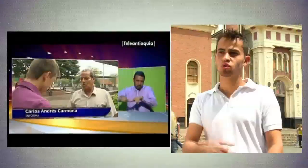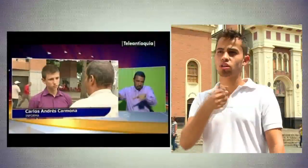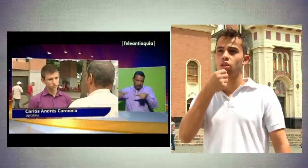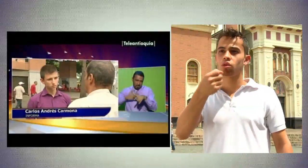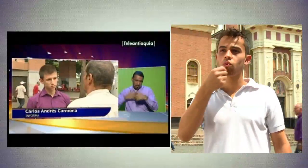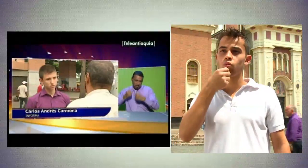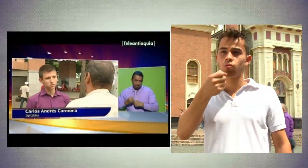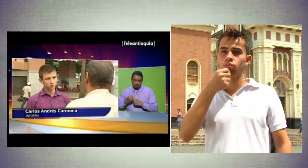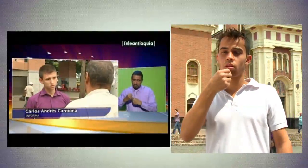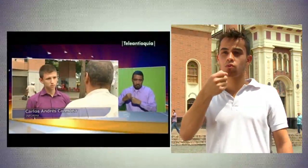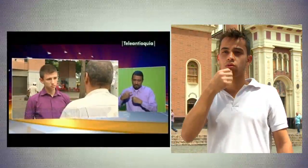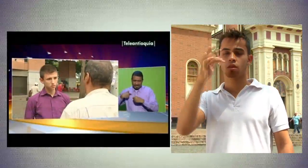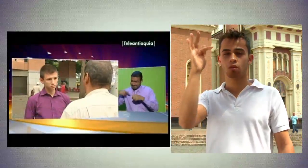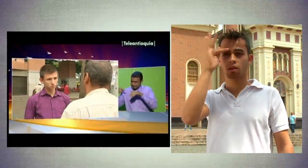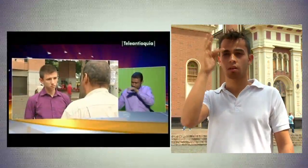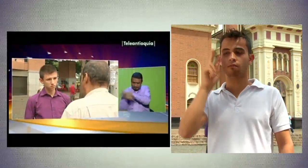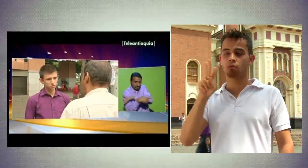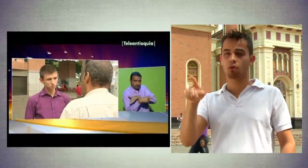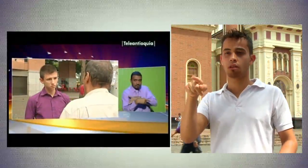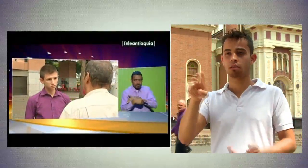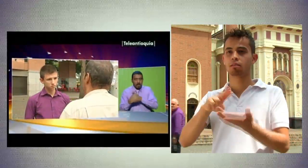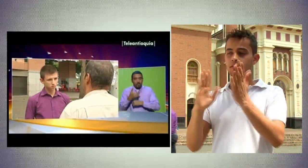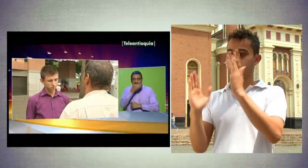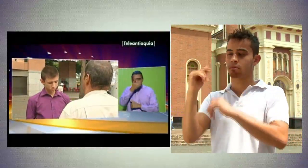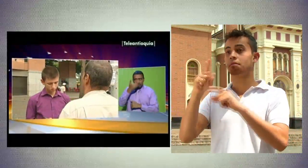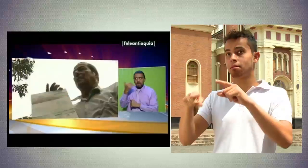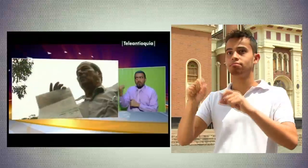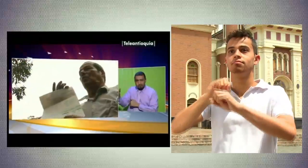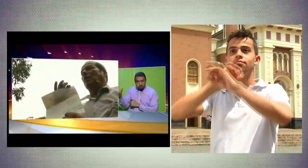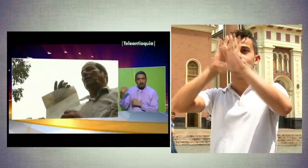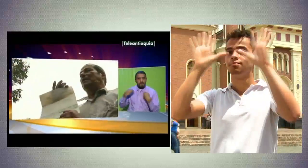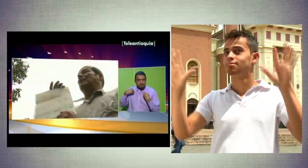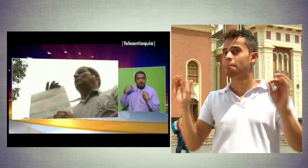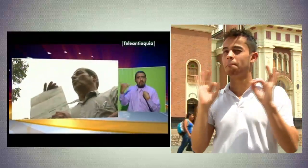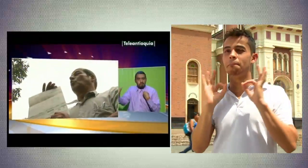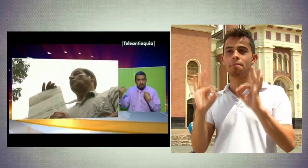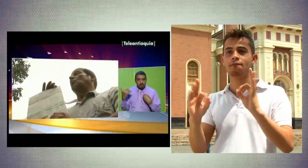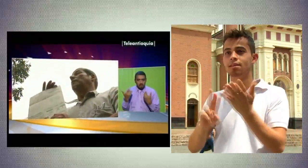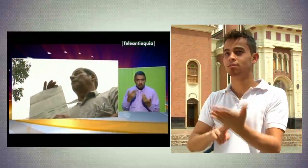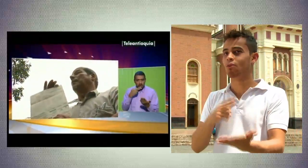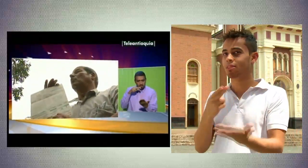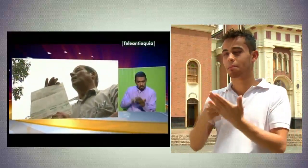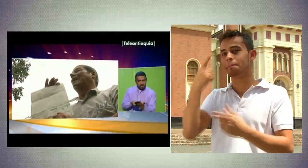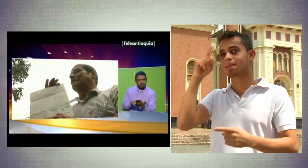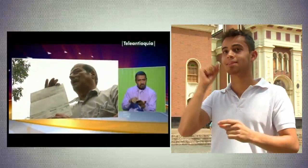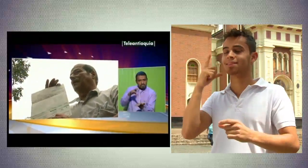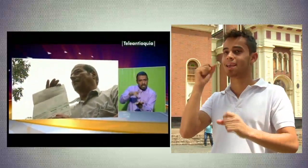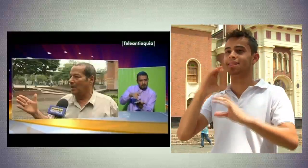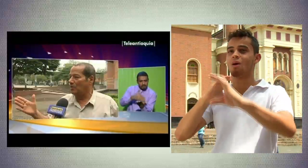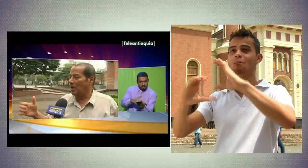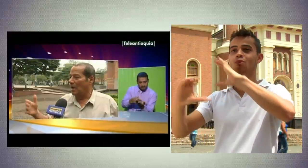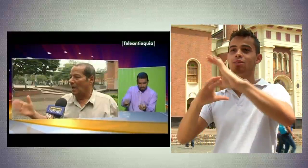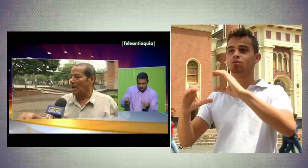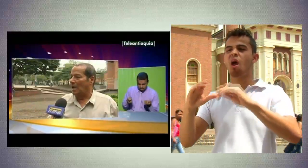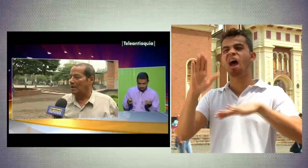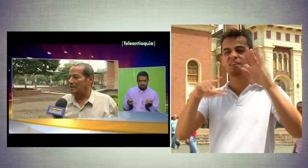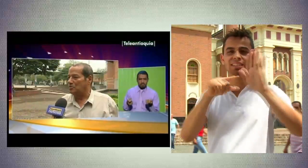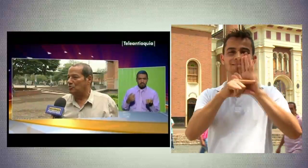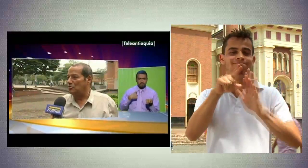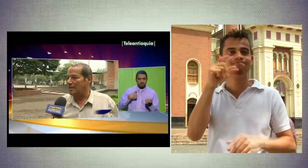Vi el noticiero en Teleantioquia y recuadro con intérprete, me parece muy claro, la interpretación es muy clara. A veces